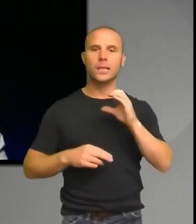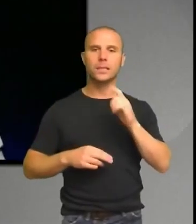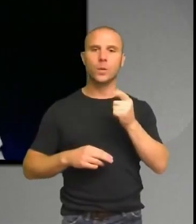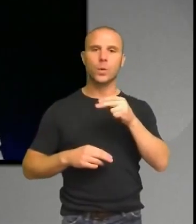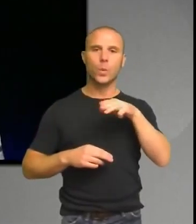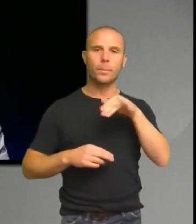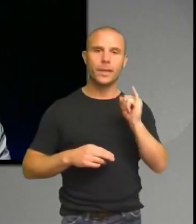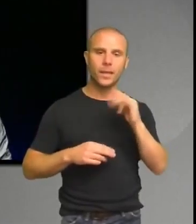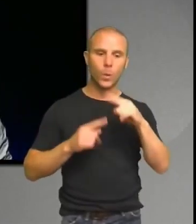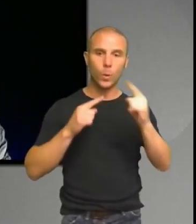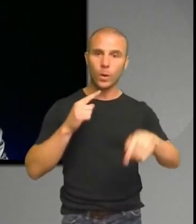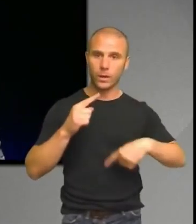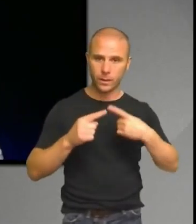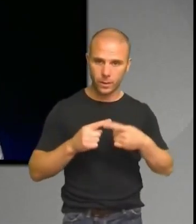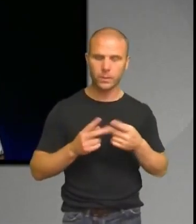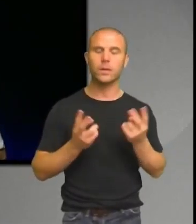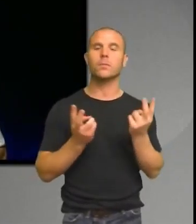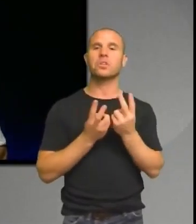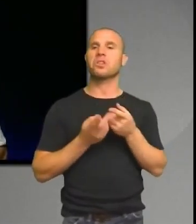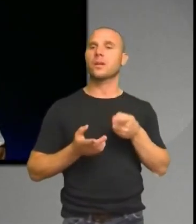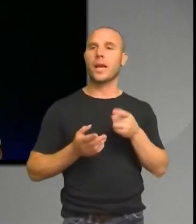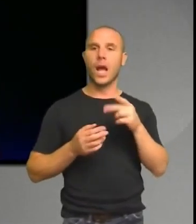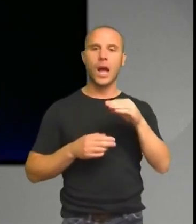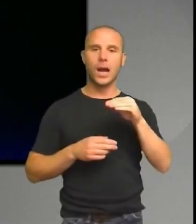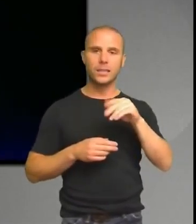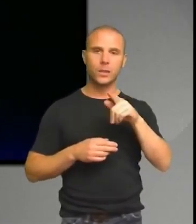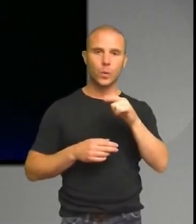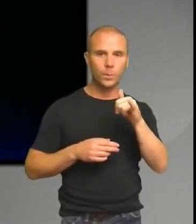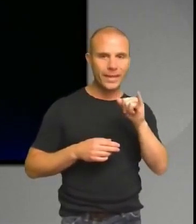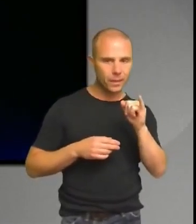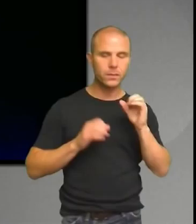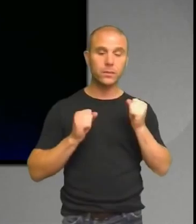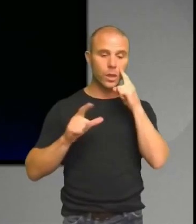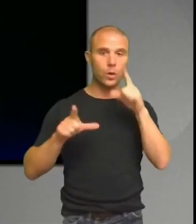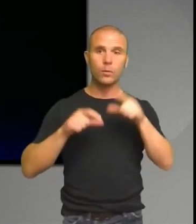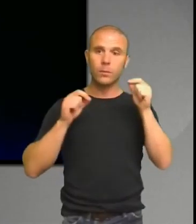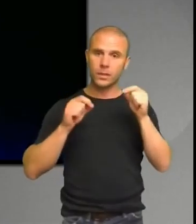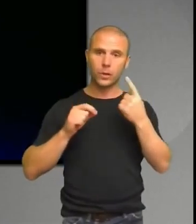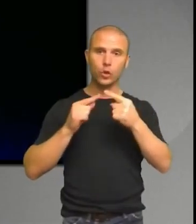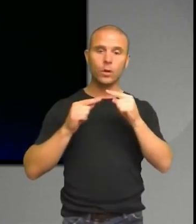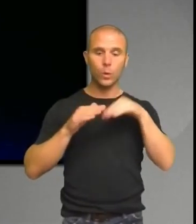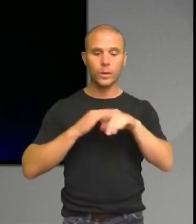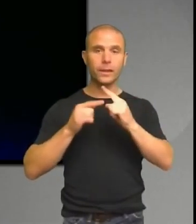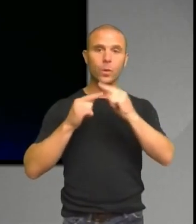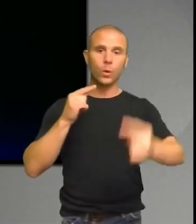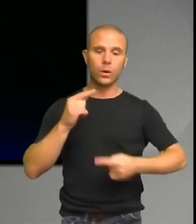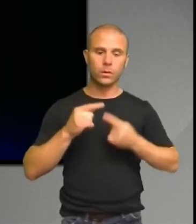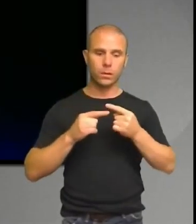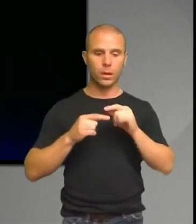uppmärksammas i samhället under hela året. Över hela jorden och till exempel